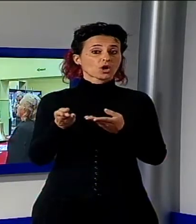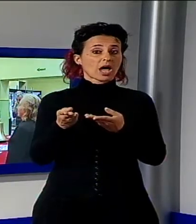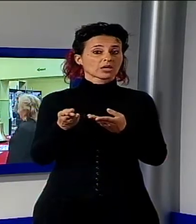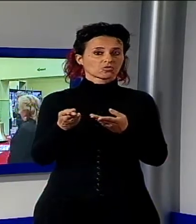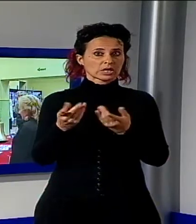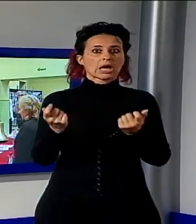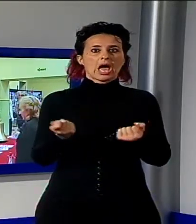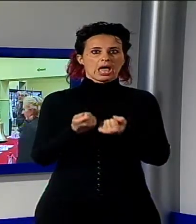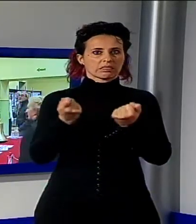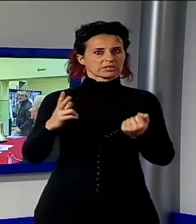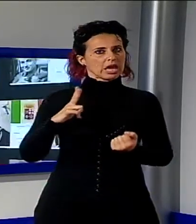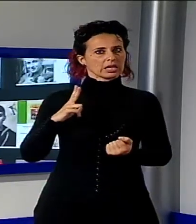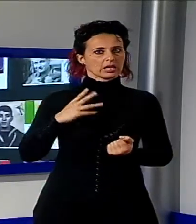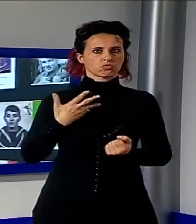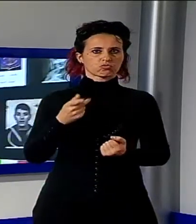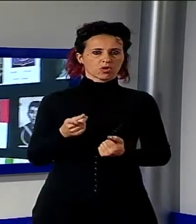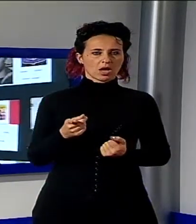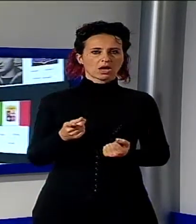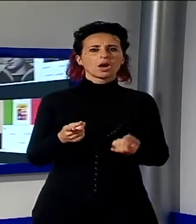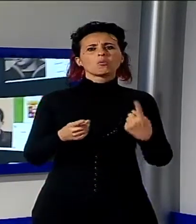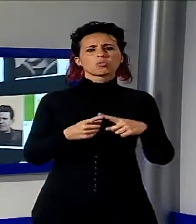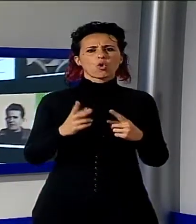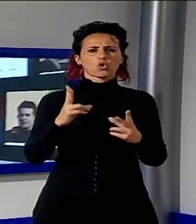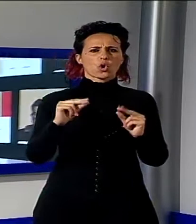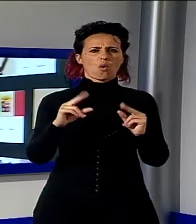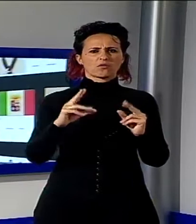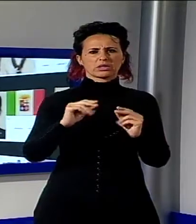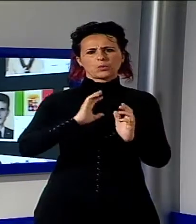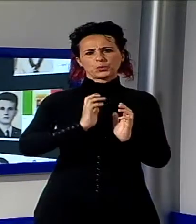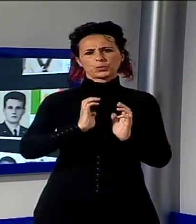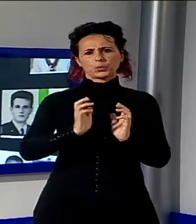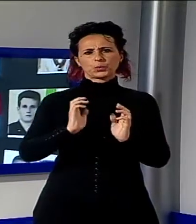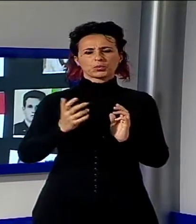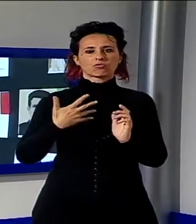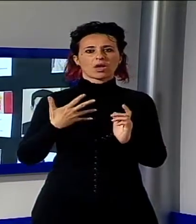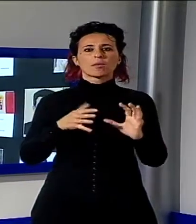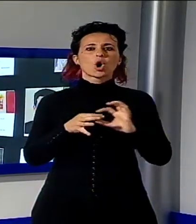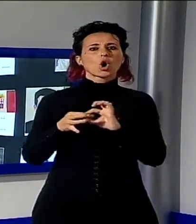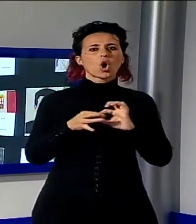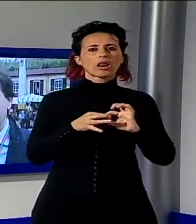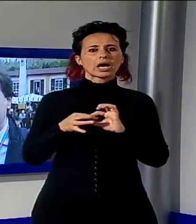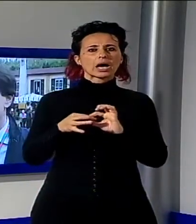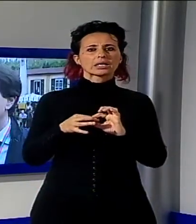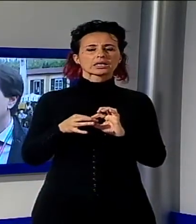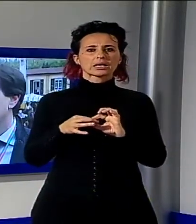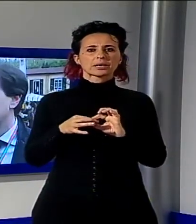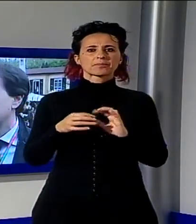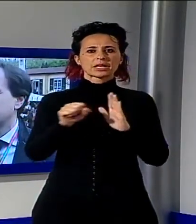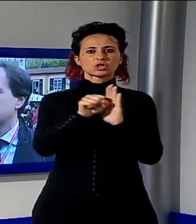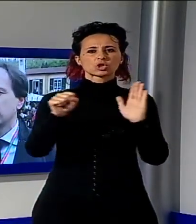E poi ci sono tante altre novità legate sempre alla storica manifestazione